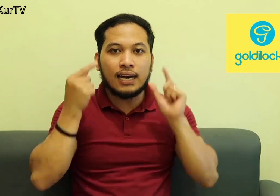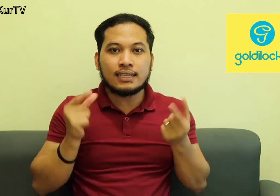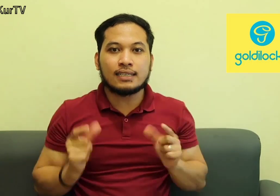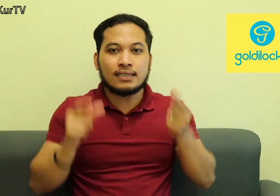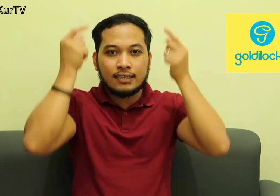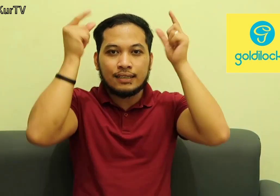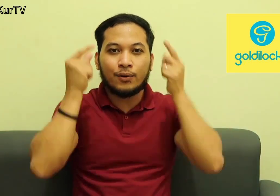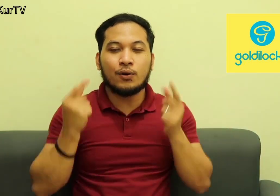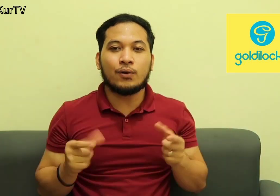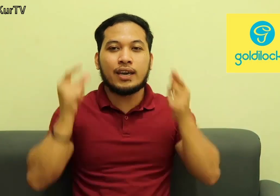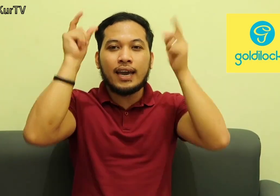Goldilocks Goldilocks